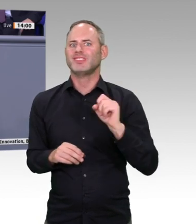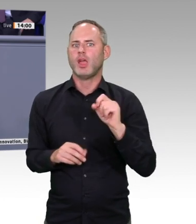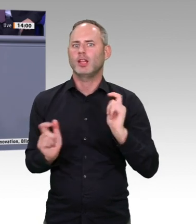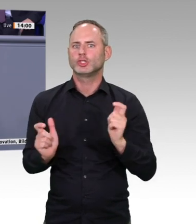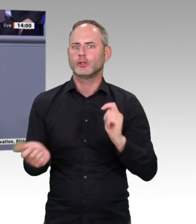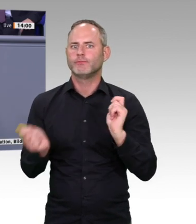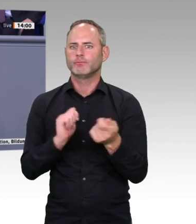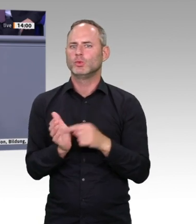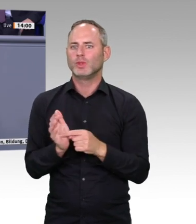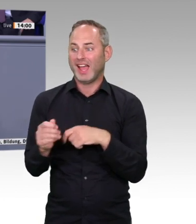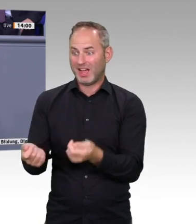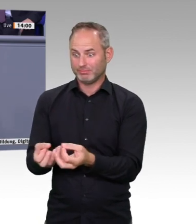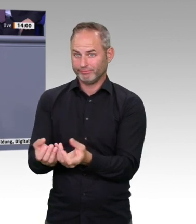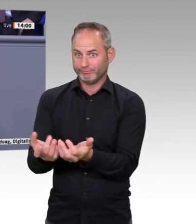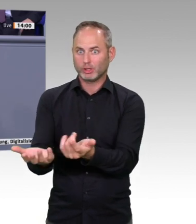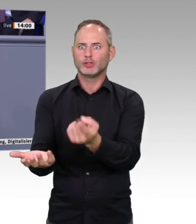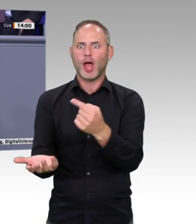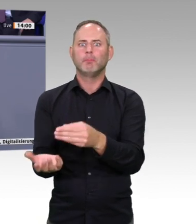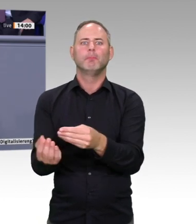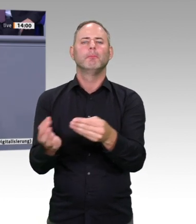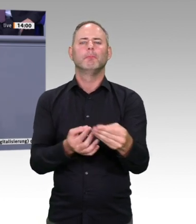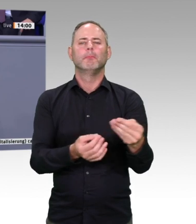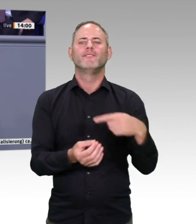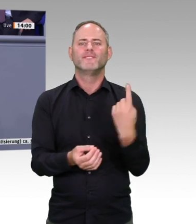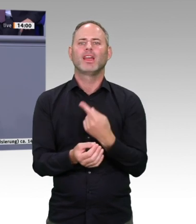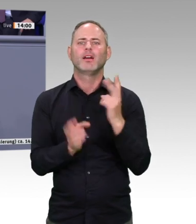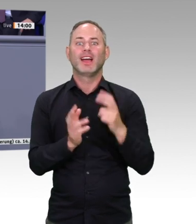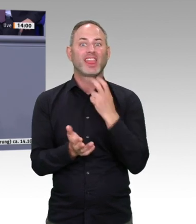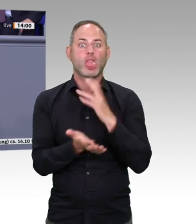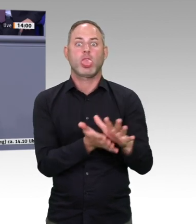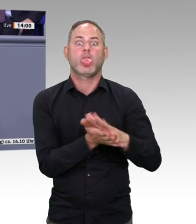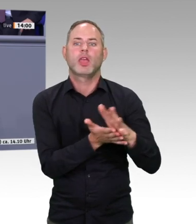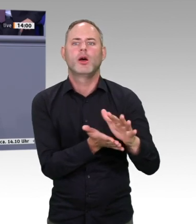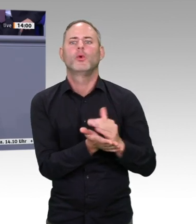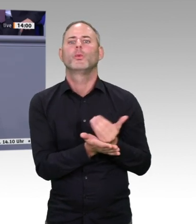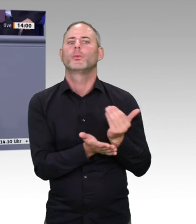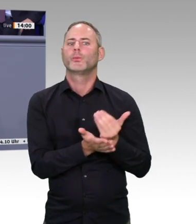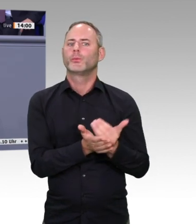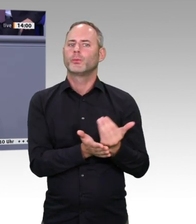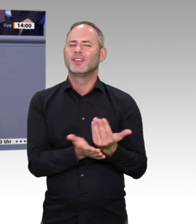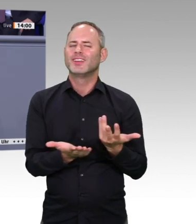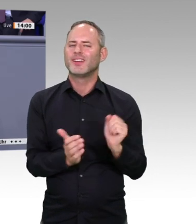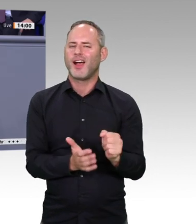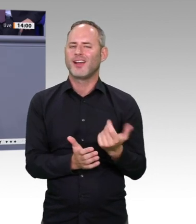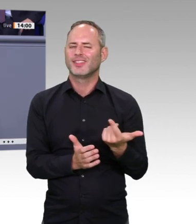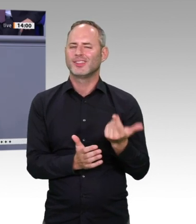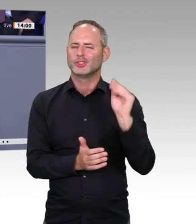nicht. Daher ist jede Zukunftsinvestition in Bildung und Forschung und Digitalisierung eine notwendige Investition für